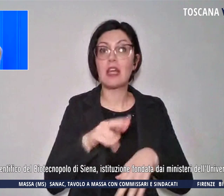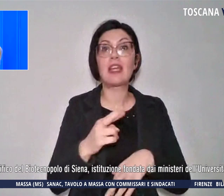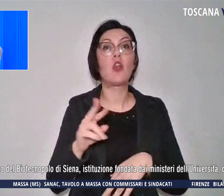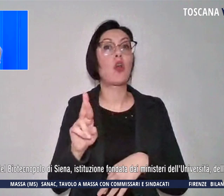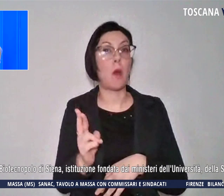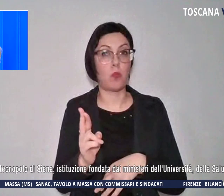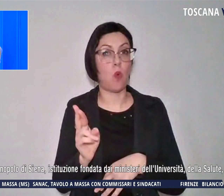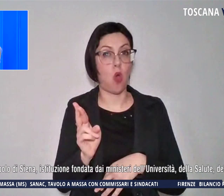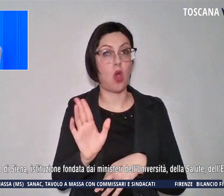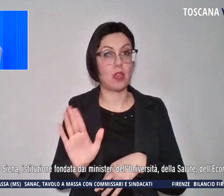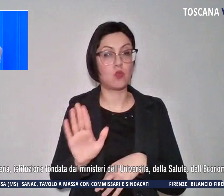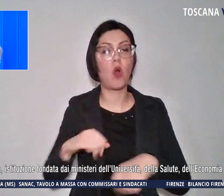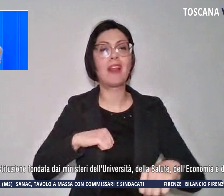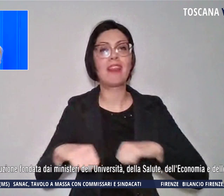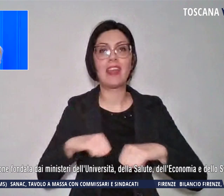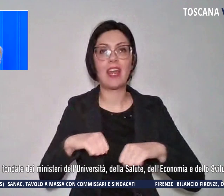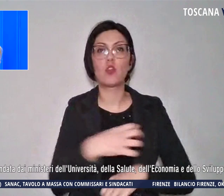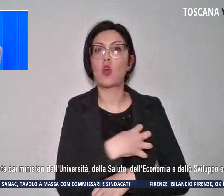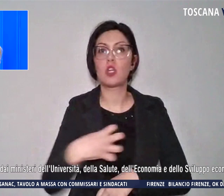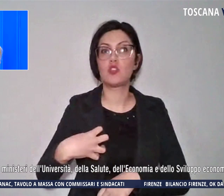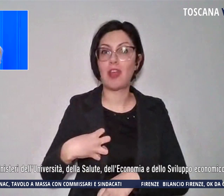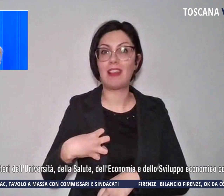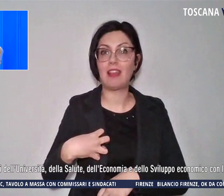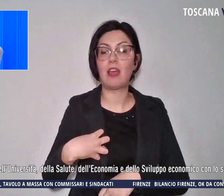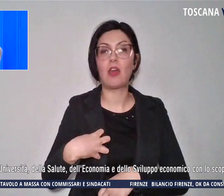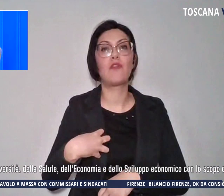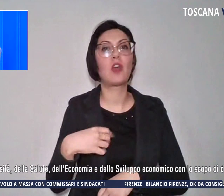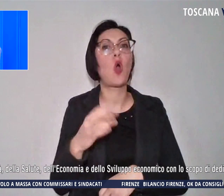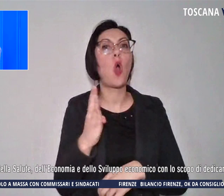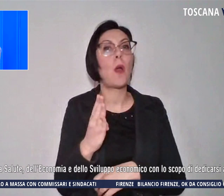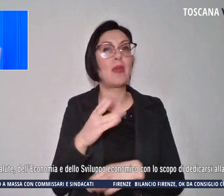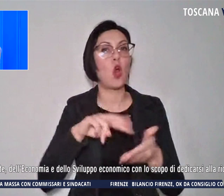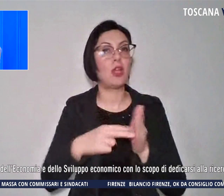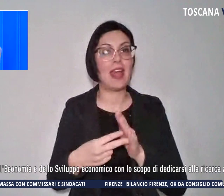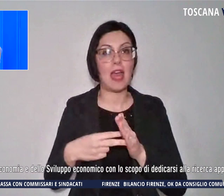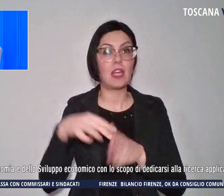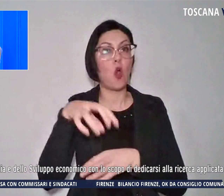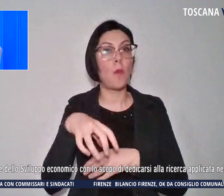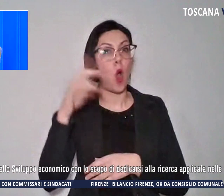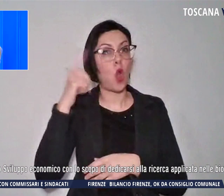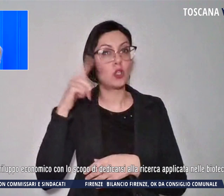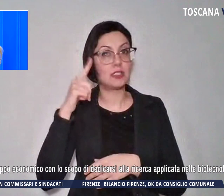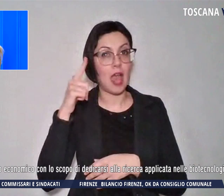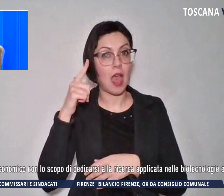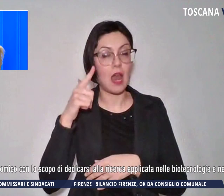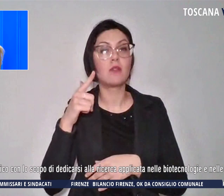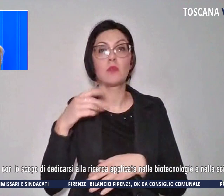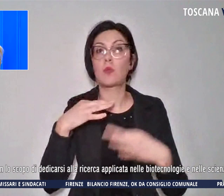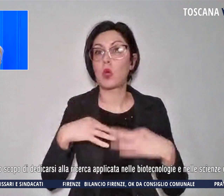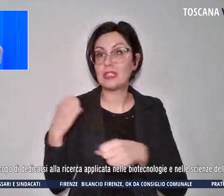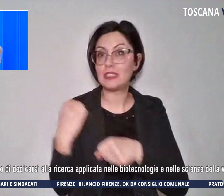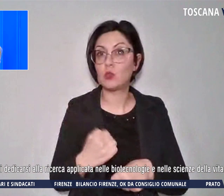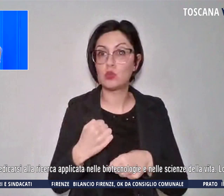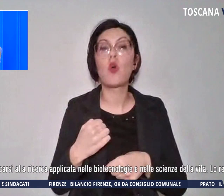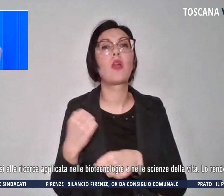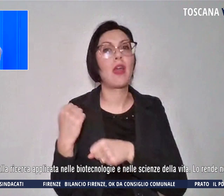direttore scientifico del Biotecnopolo di Siena, istituzione fondata dai Ministeri dell